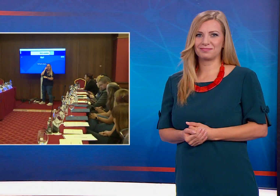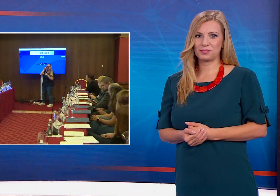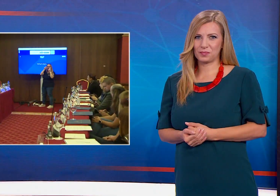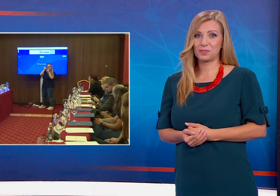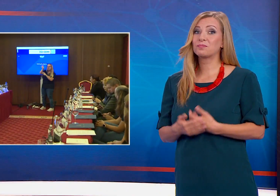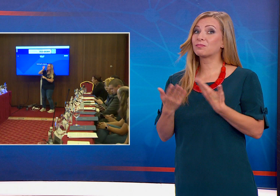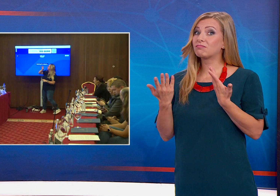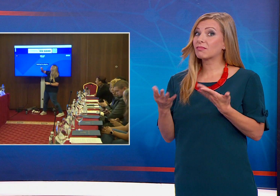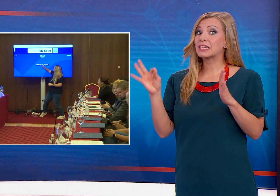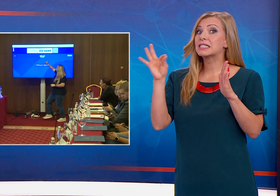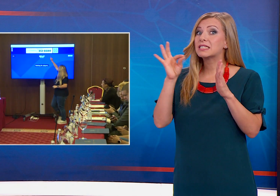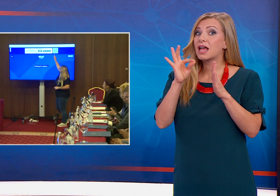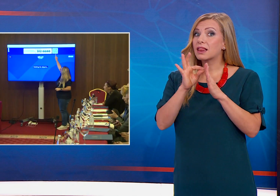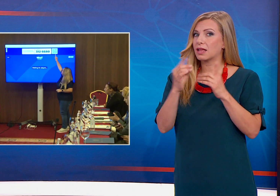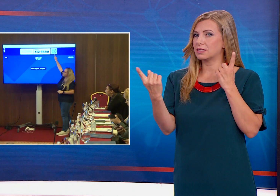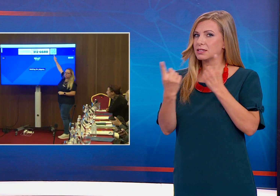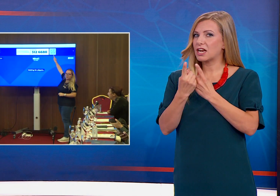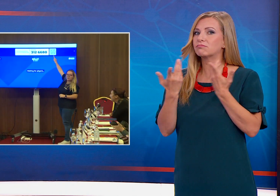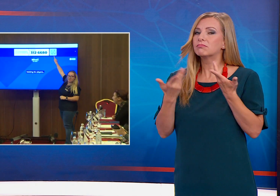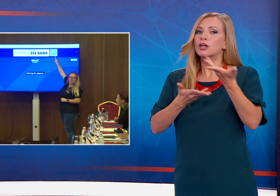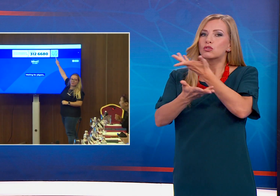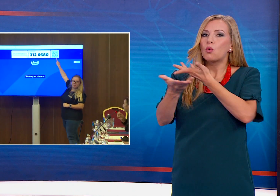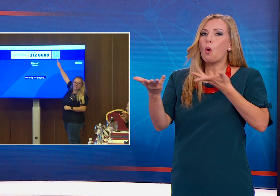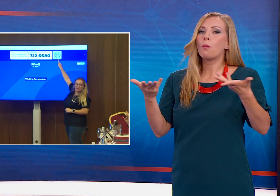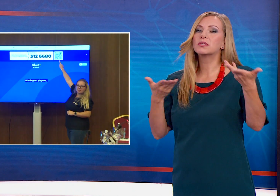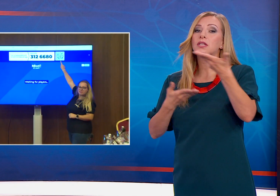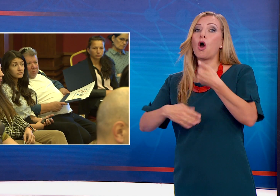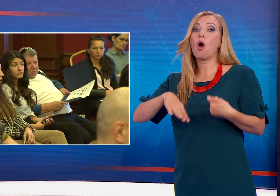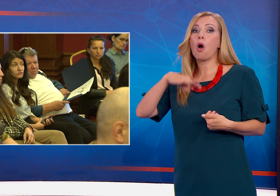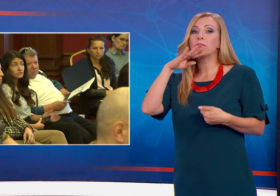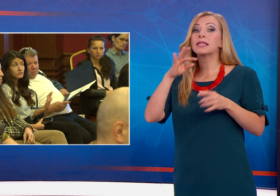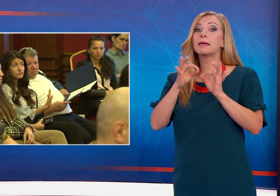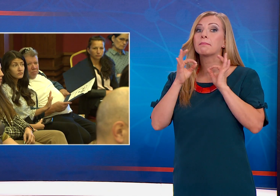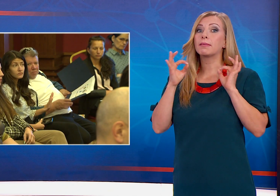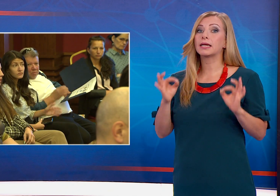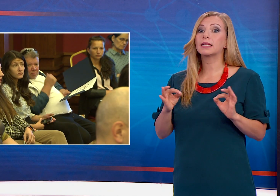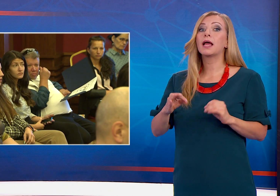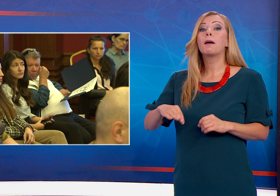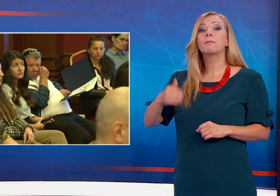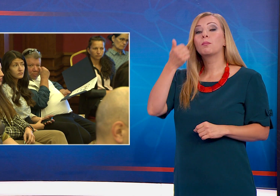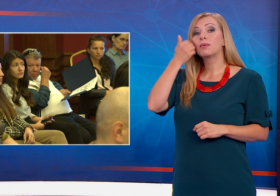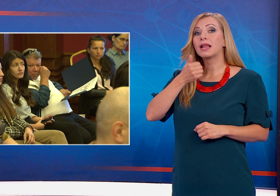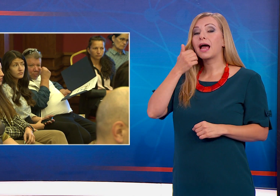Целта на срещата е да се обсъдят на трупания опит и мерките по прилагането на Закона за българския жестов език.